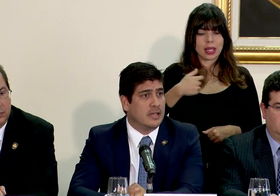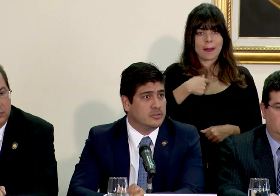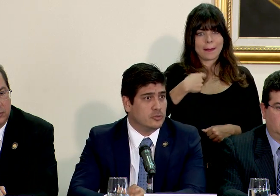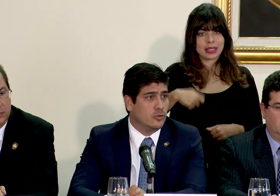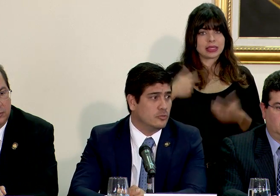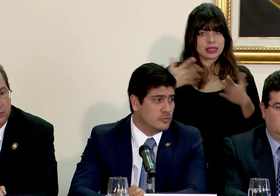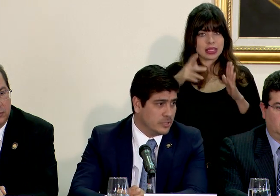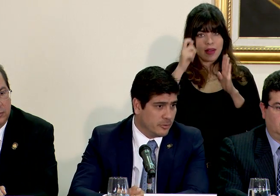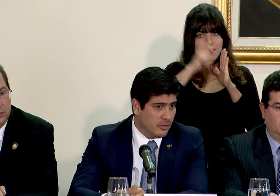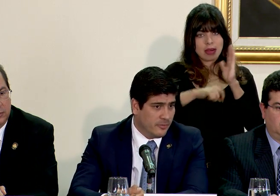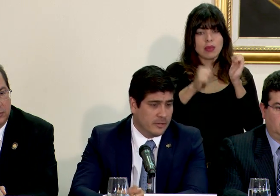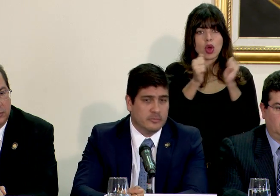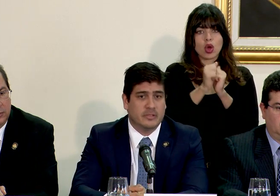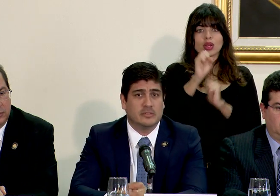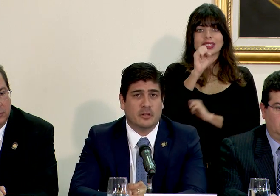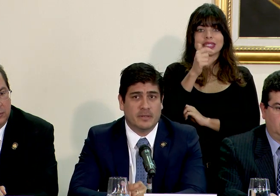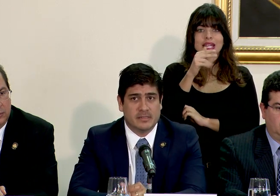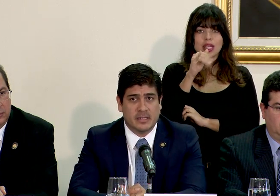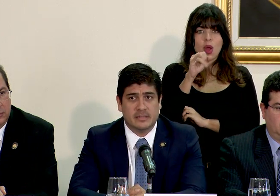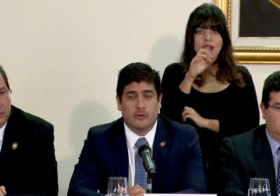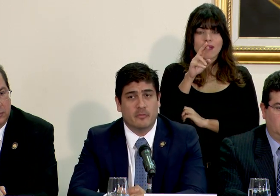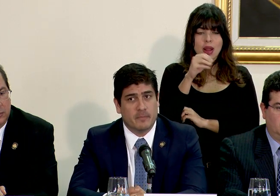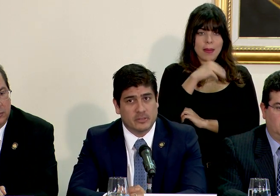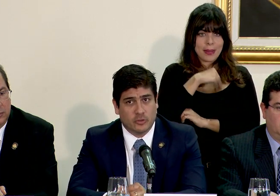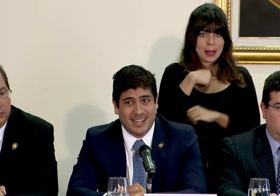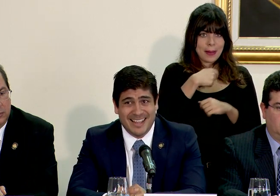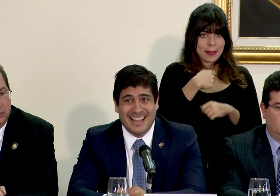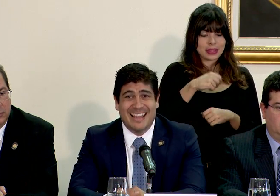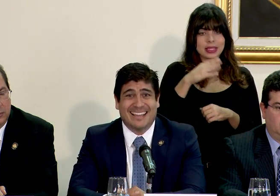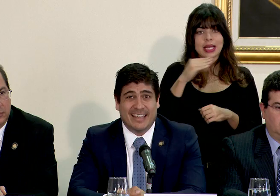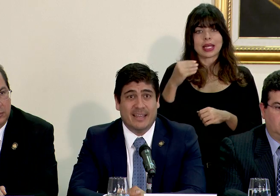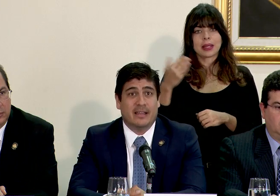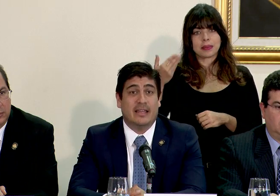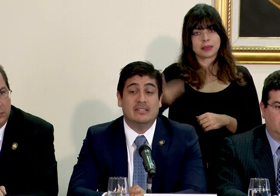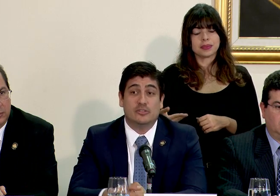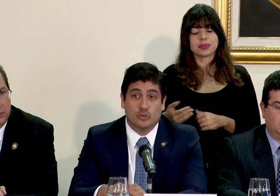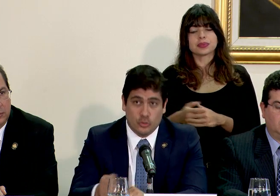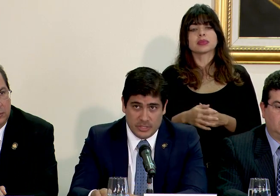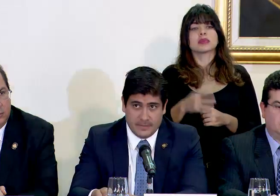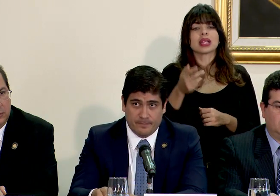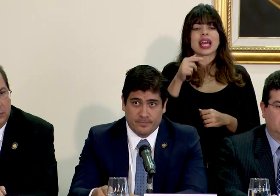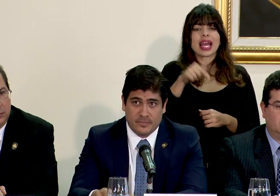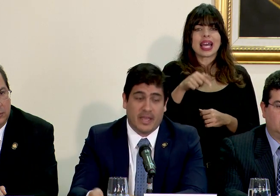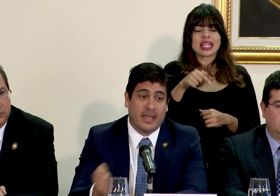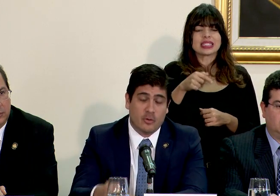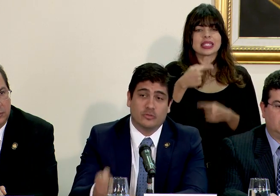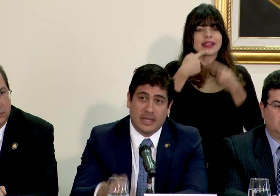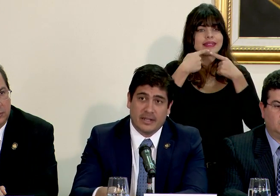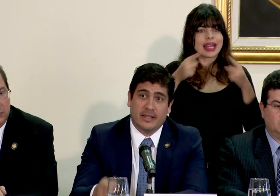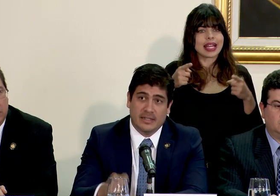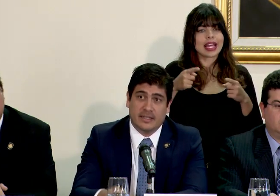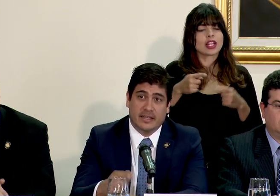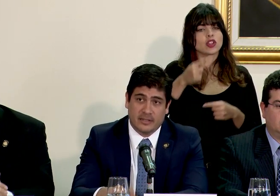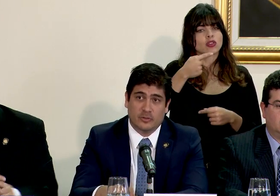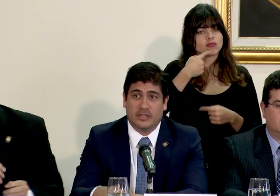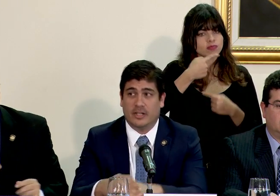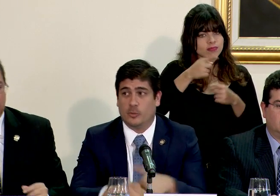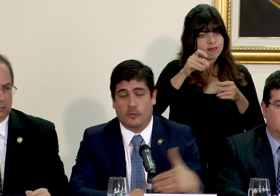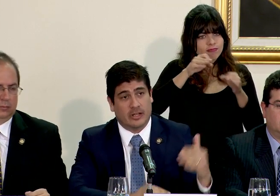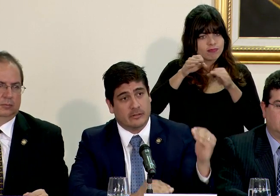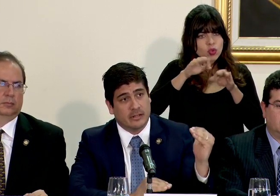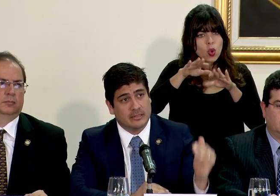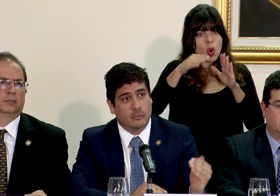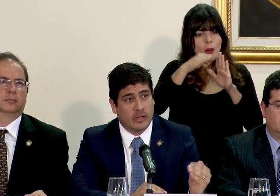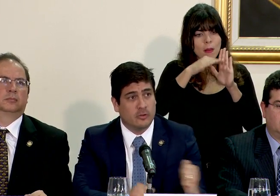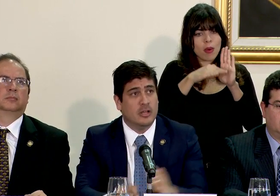firmado, en este caso con don Sergio Alfaro, ministro de la Presidencia y con mi persona, que instruye ejecutar el decreto. El